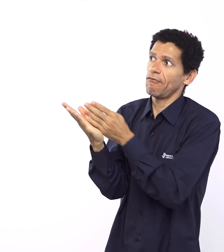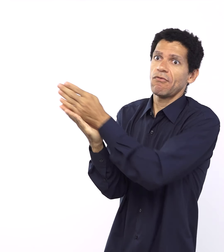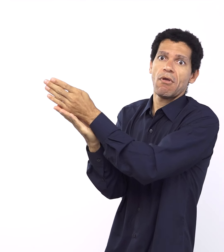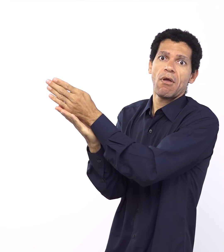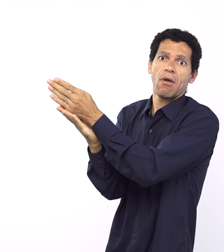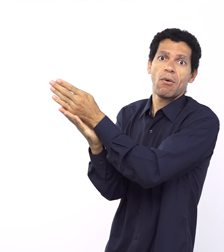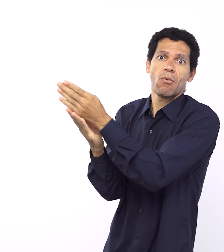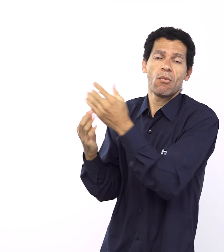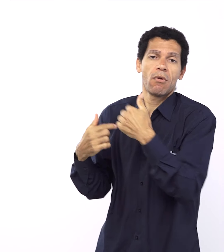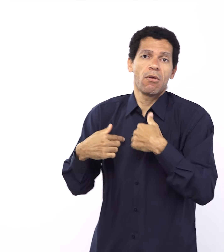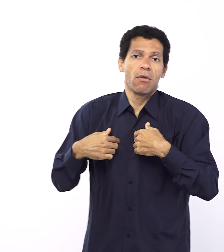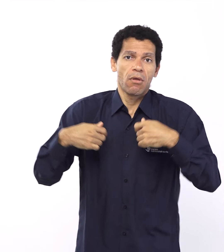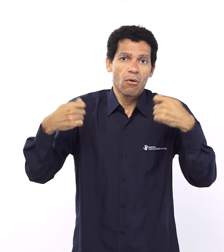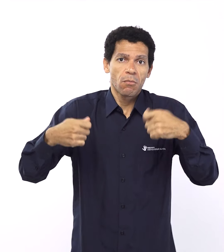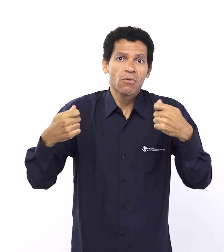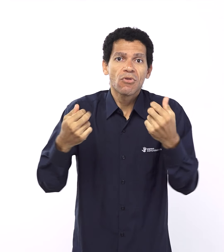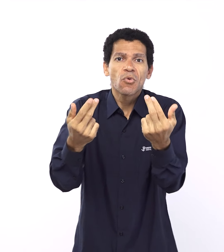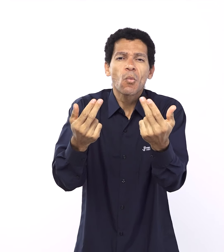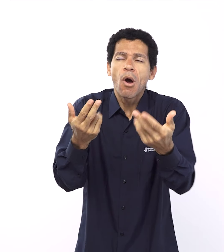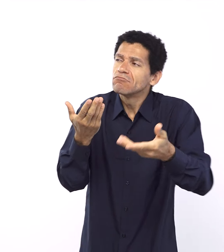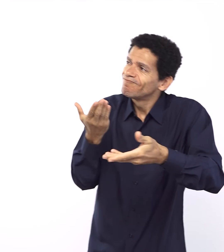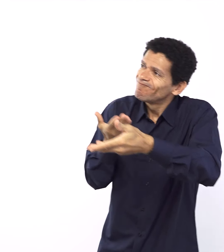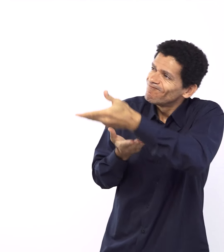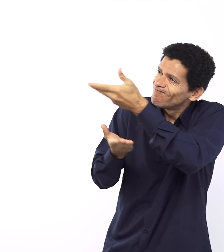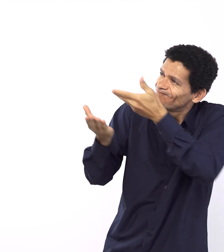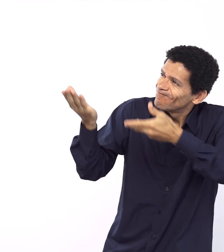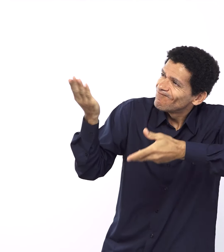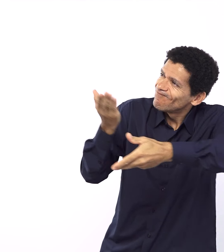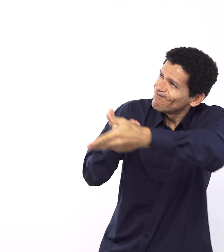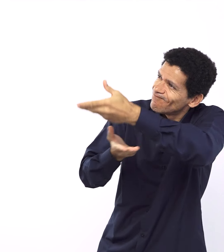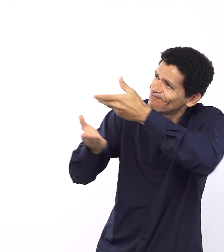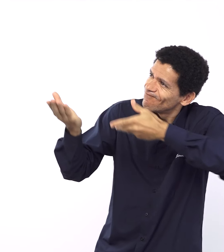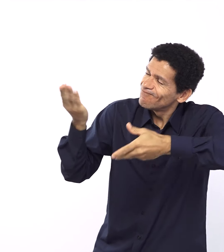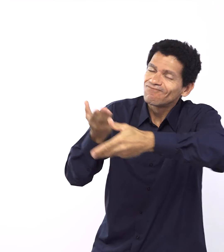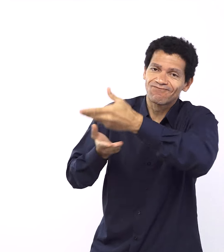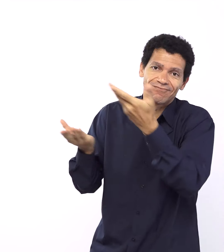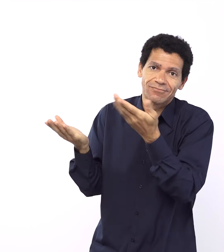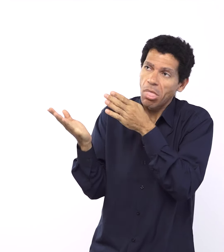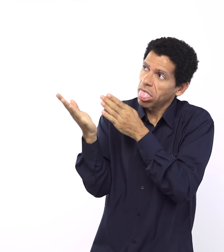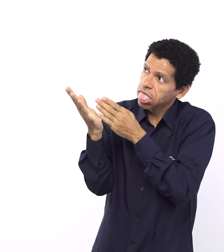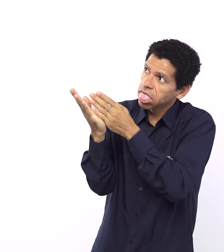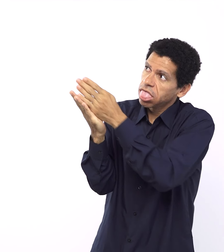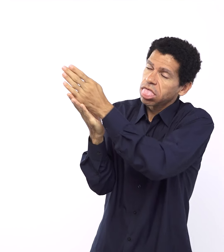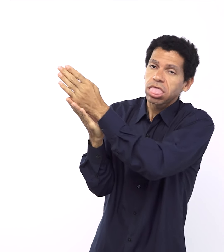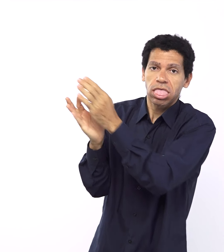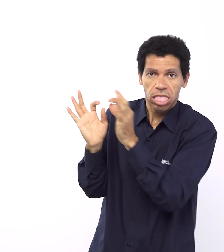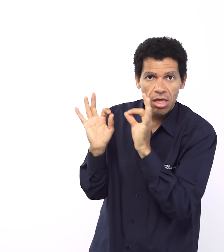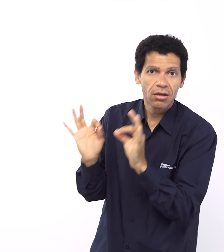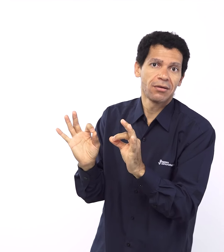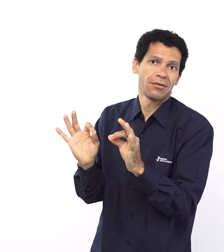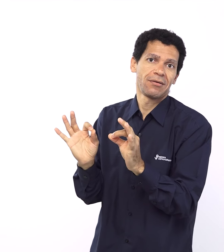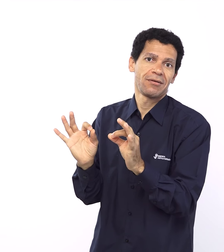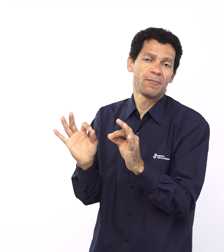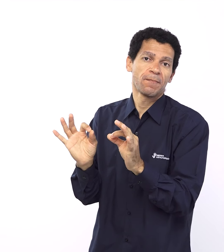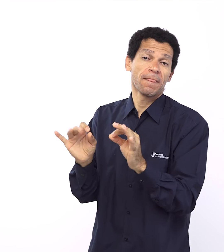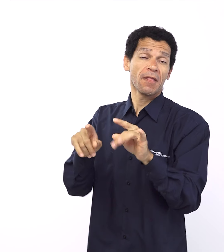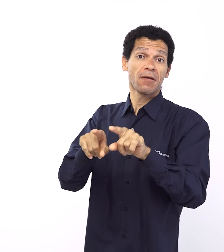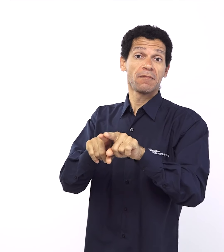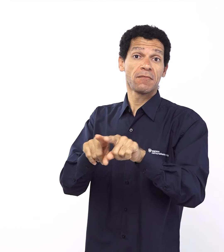ou fosse contestado as cláusulas daquele contrato. São seis, eu destaquei seis elementos, eu falei